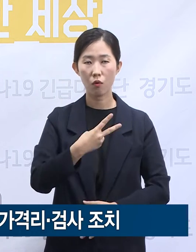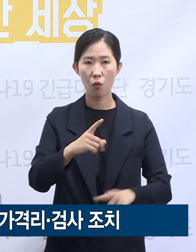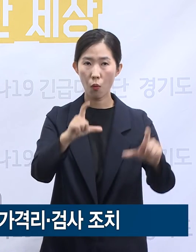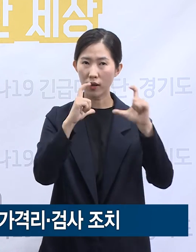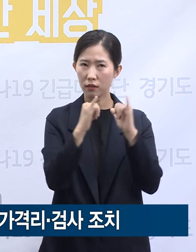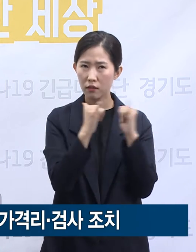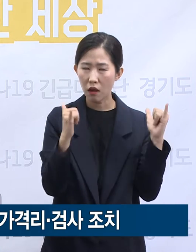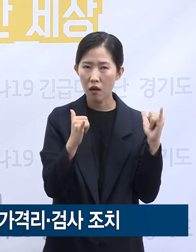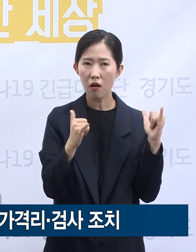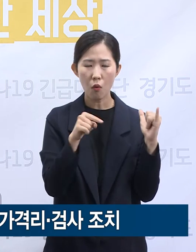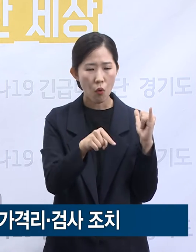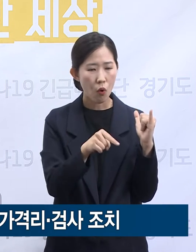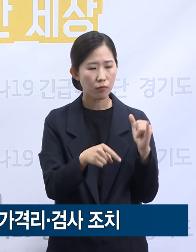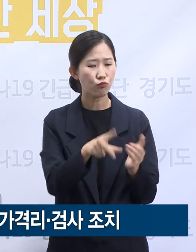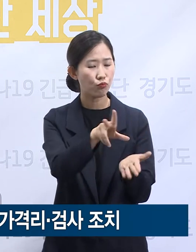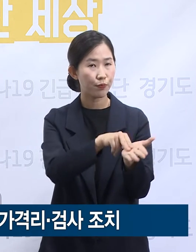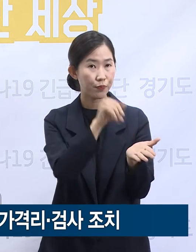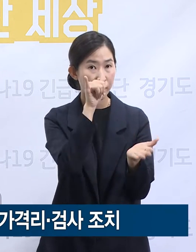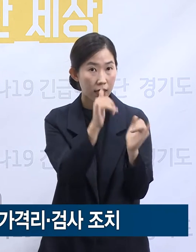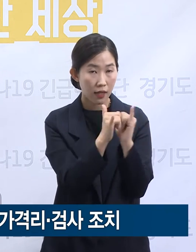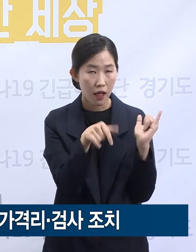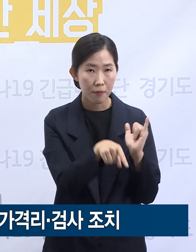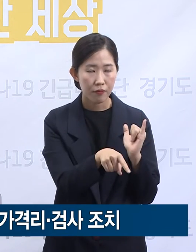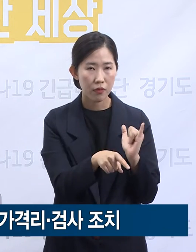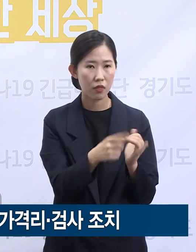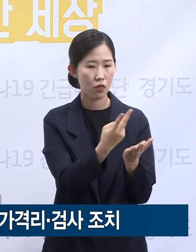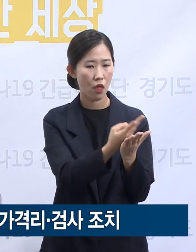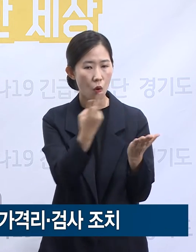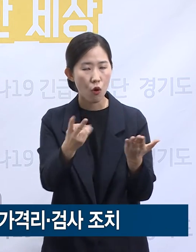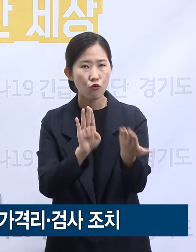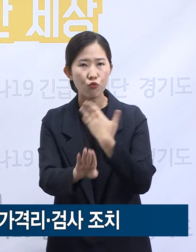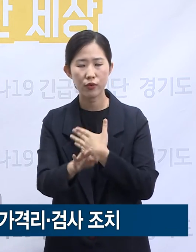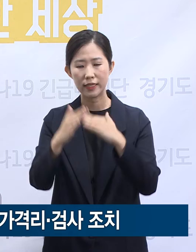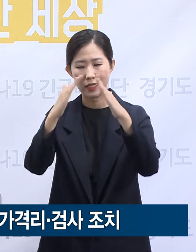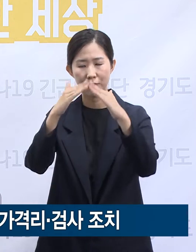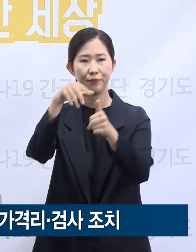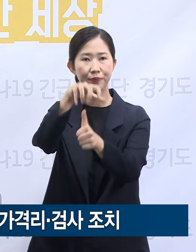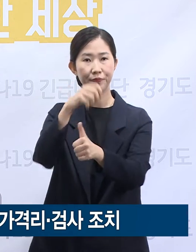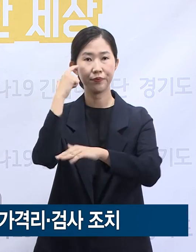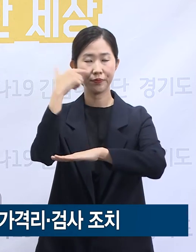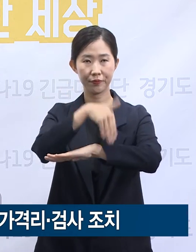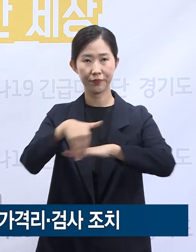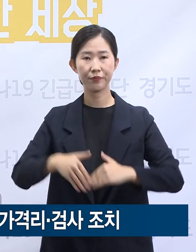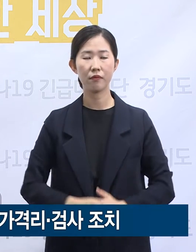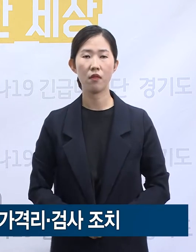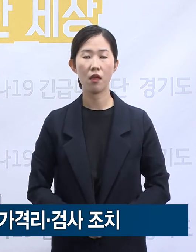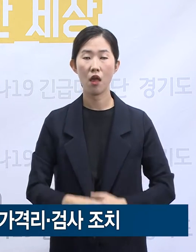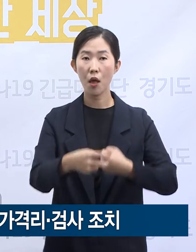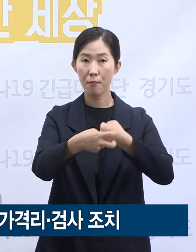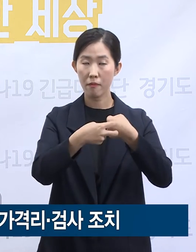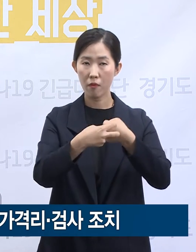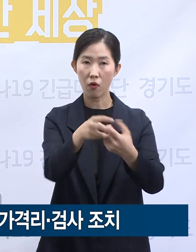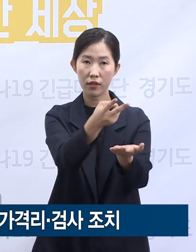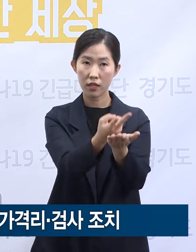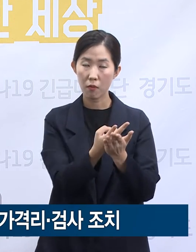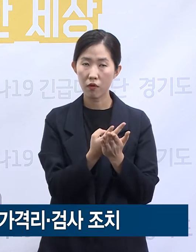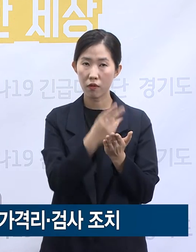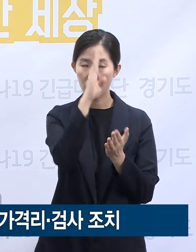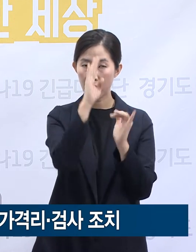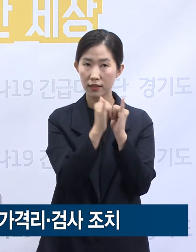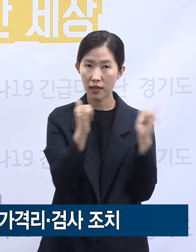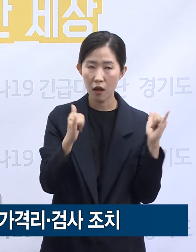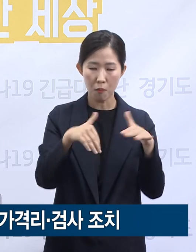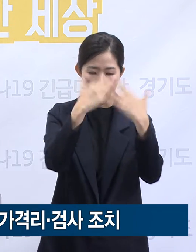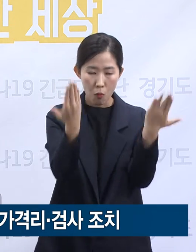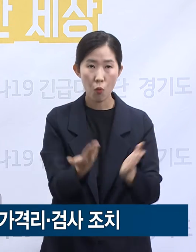음성으로 확인된 환자에 대해서는 퇴원 후 자택격리 조치할 예정입니다. 병원 입원 환자 전환 상황에 따라 원내 소독 및